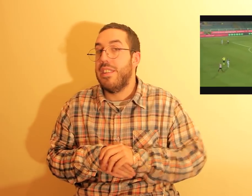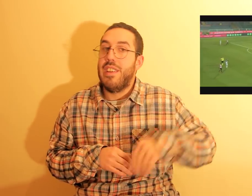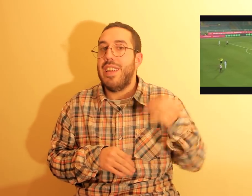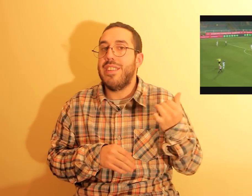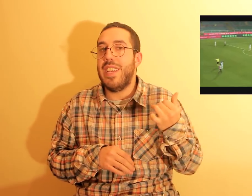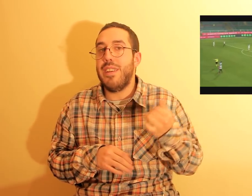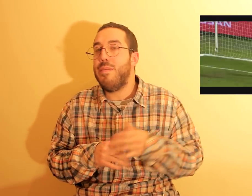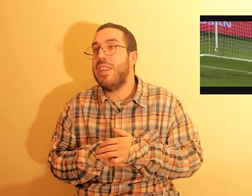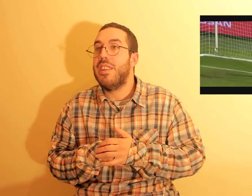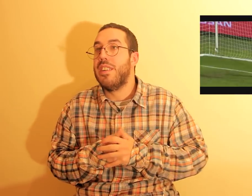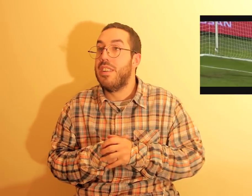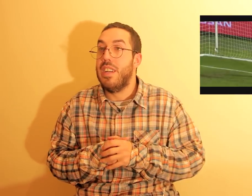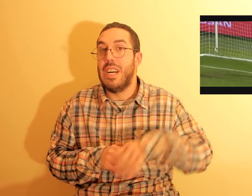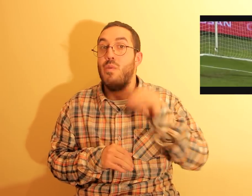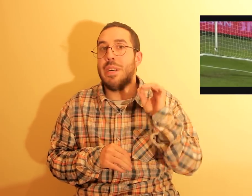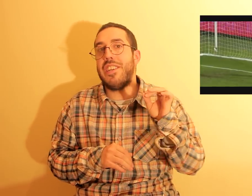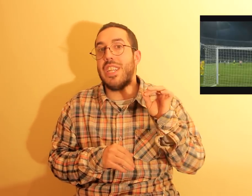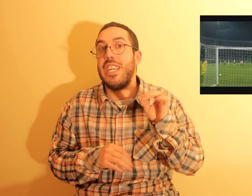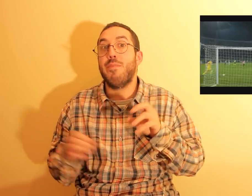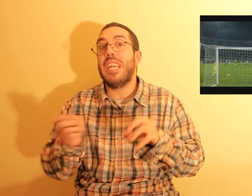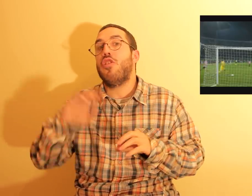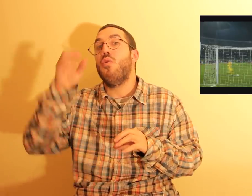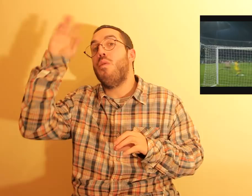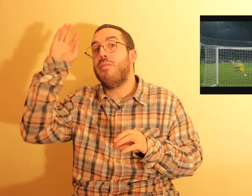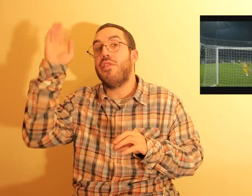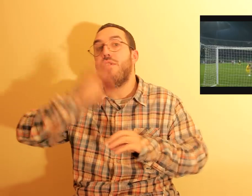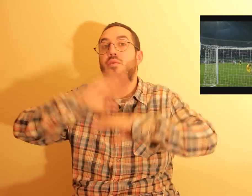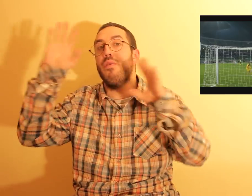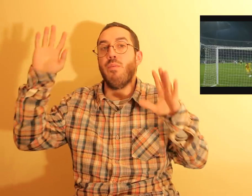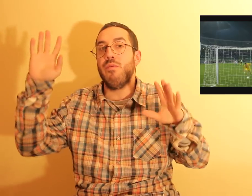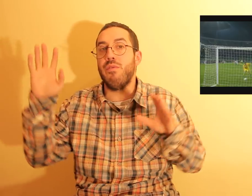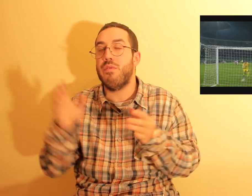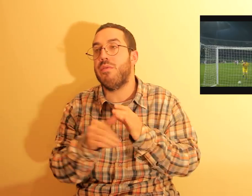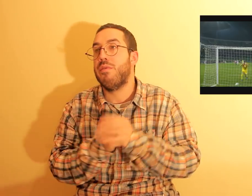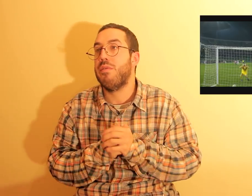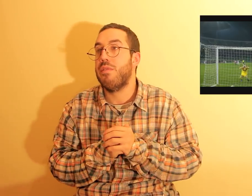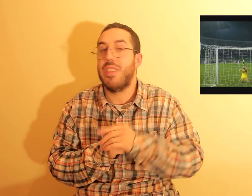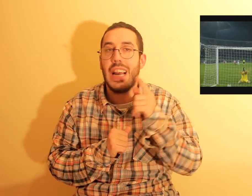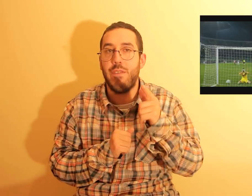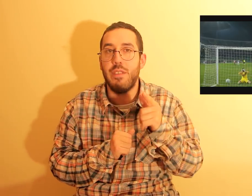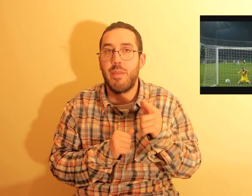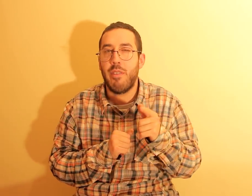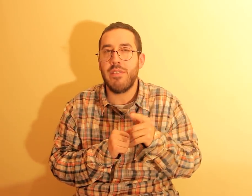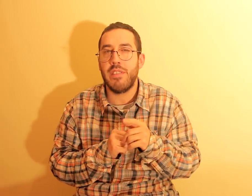É na série B, uma das ligas mais corruptas, todo o mundo. Será que foi de propósito?